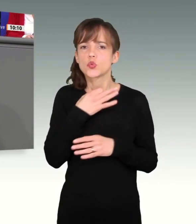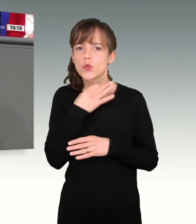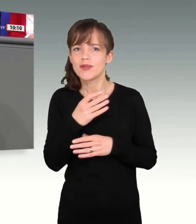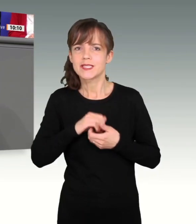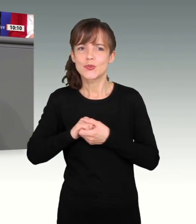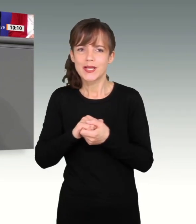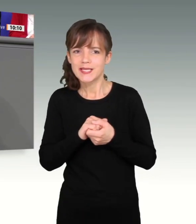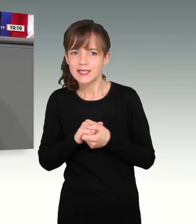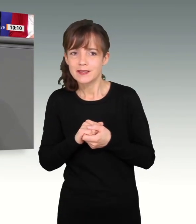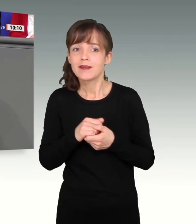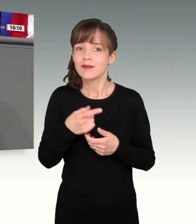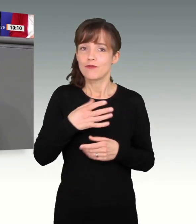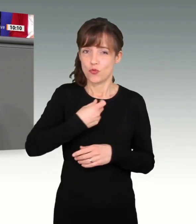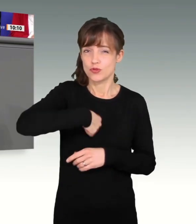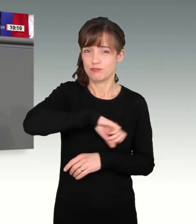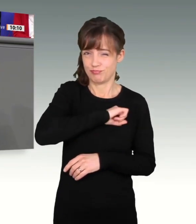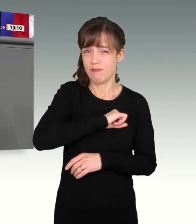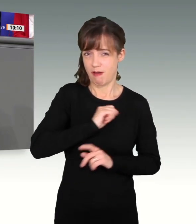Solidarität, wir haben auch was davon.